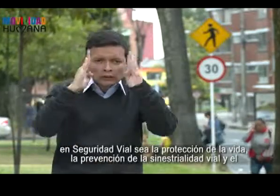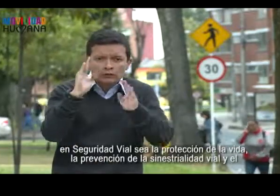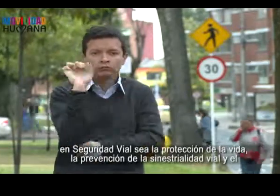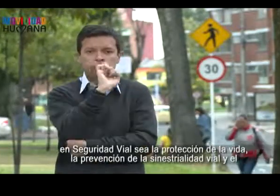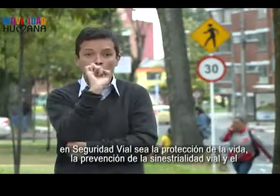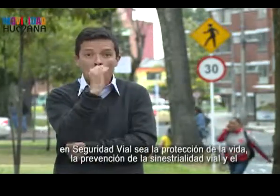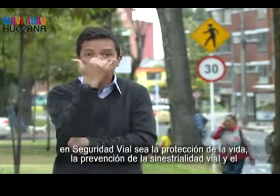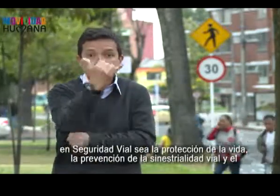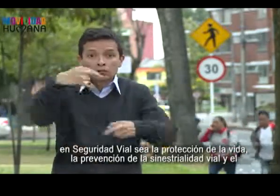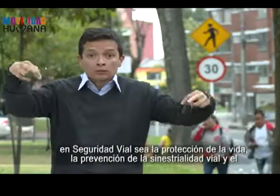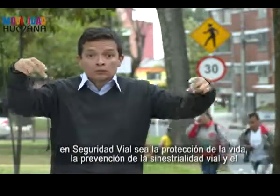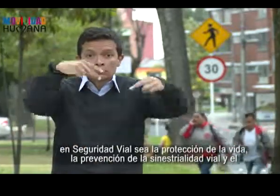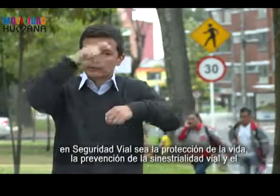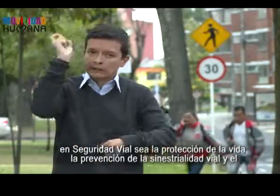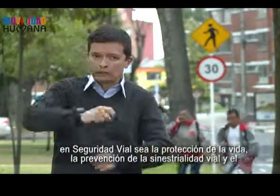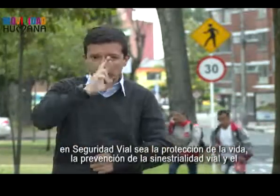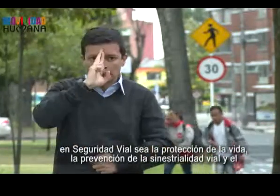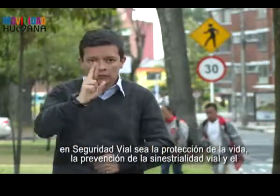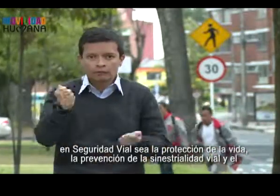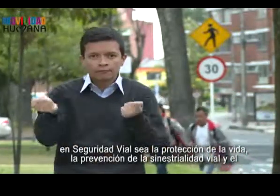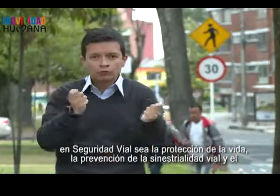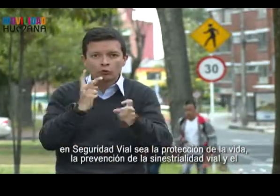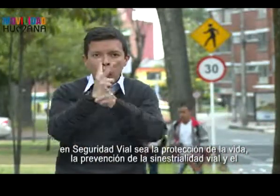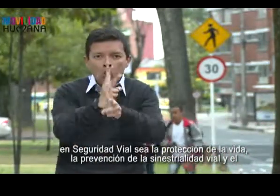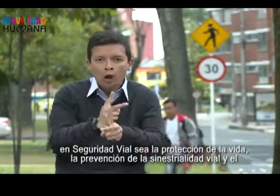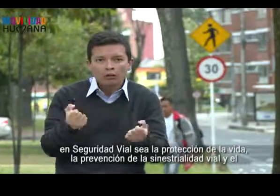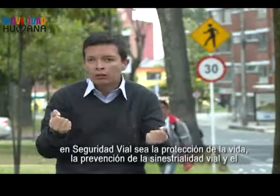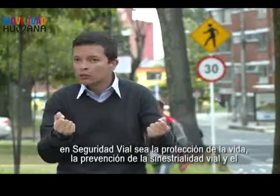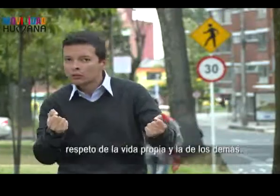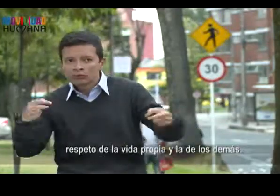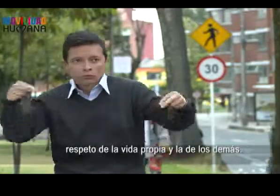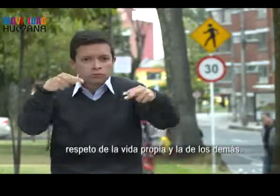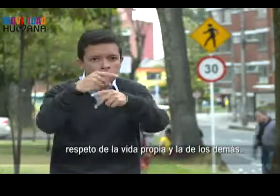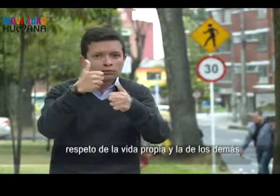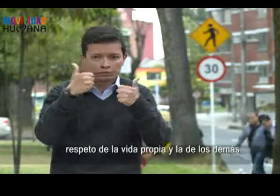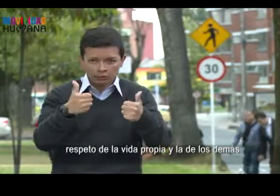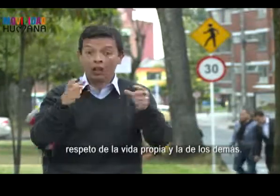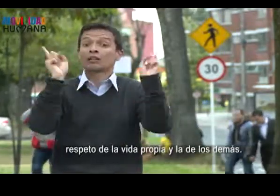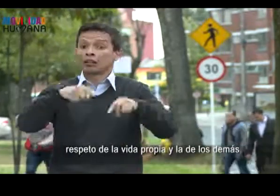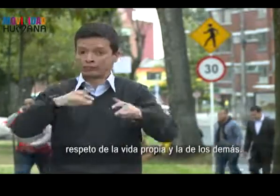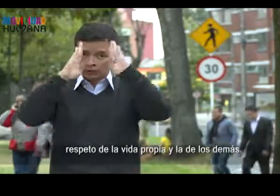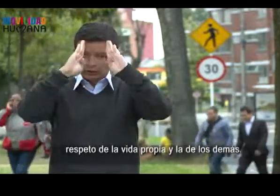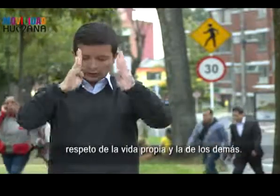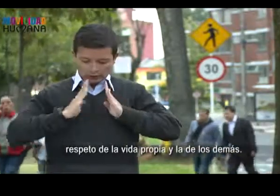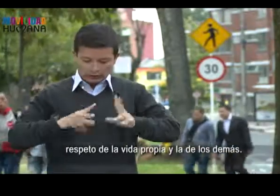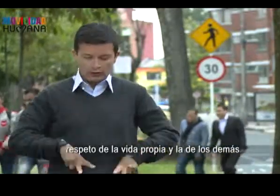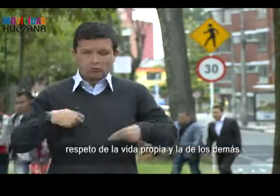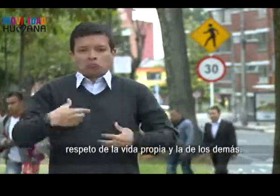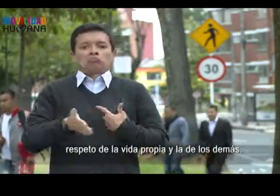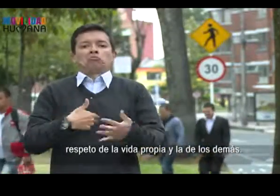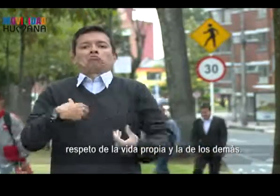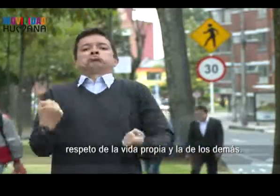la prevención de la siniestralidad vial y el respeto de la vida propia y la de los demás.